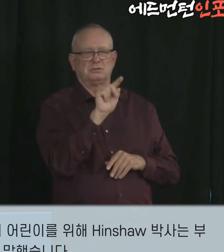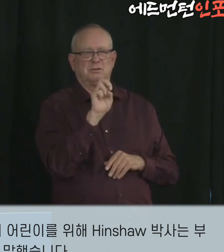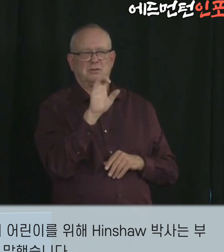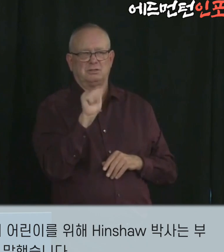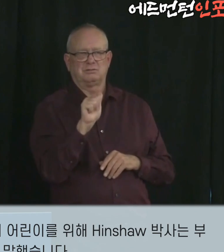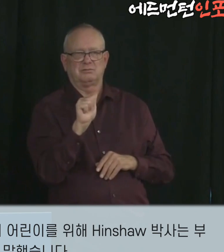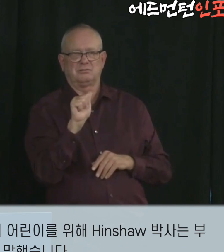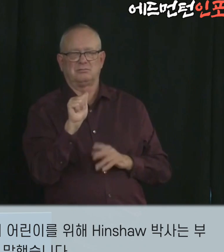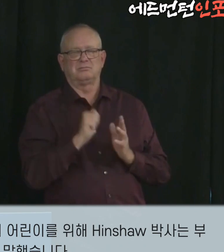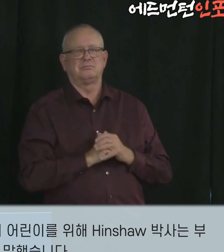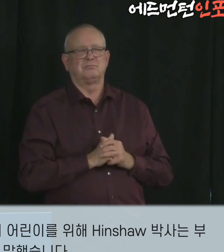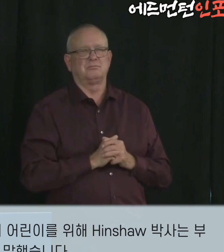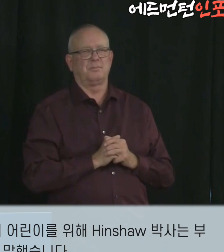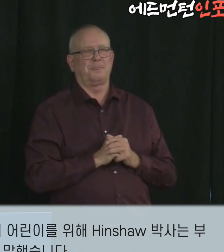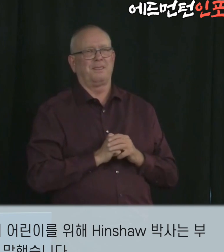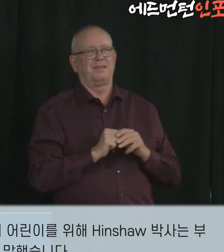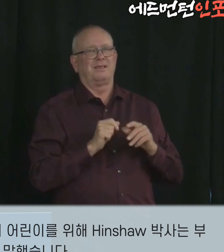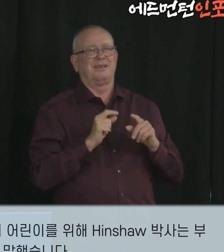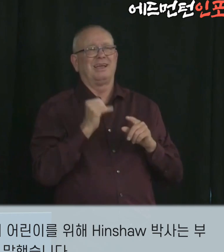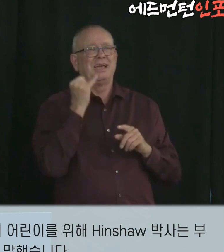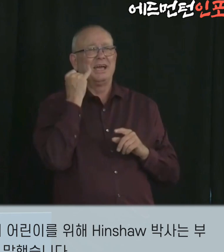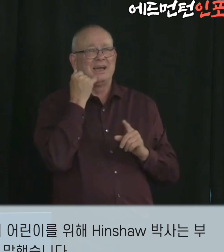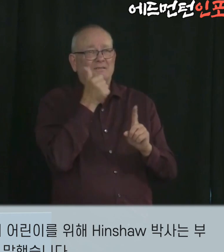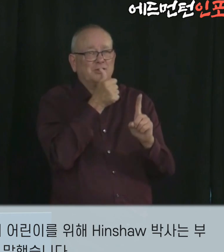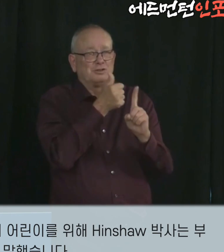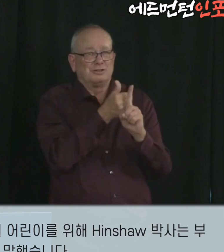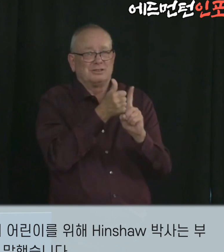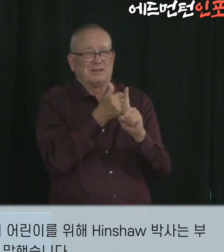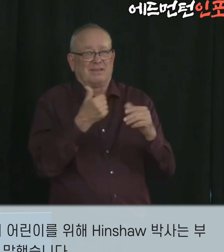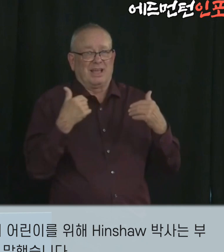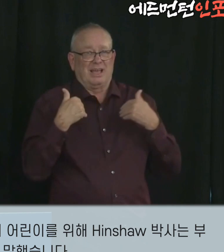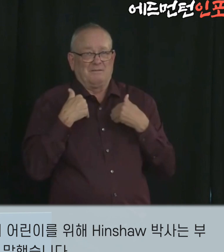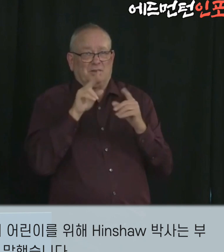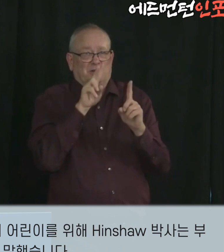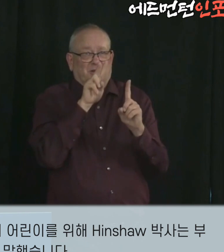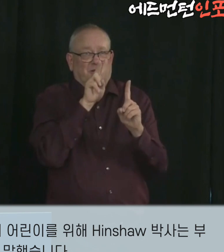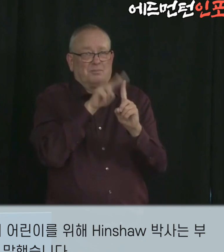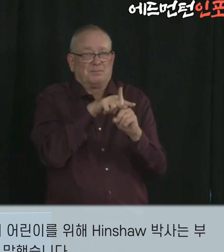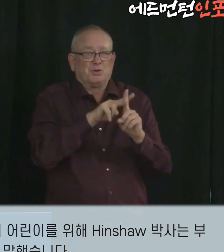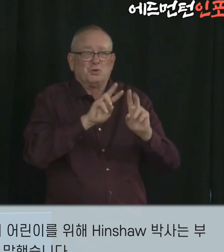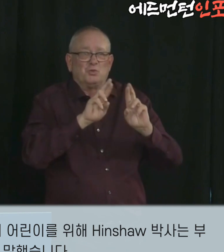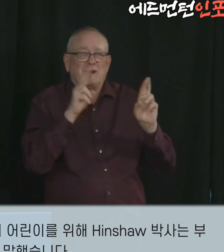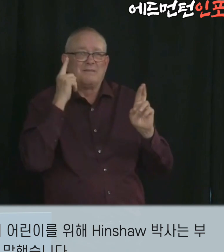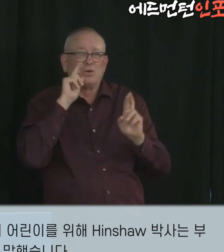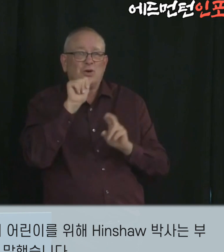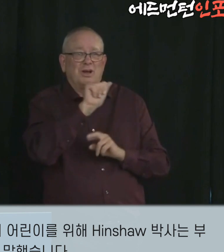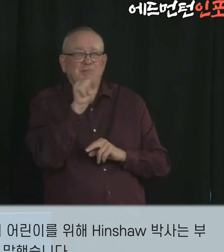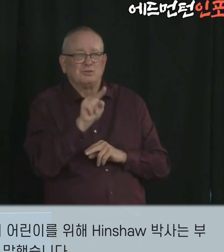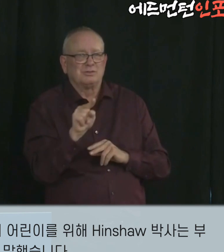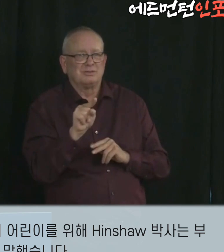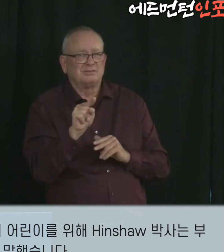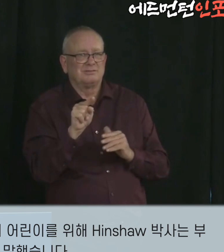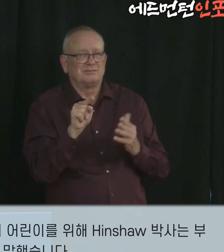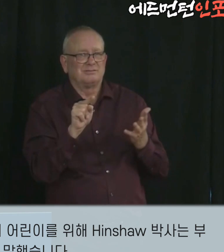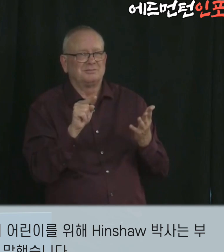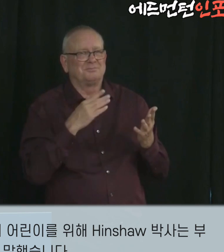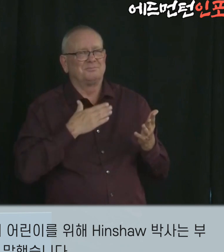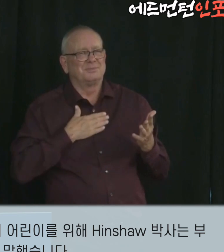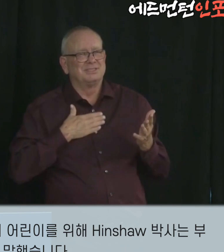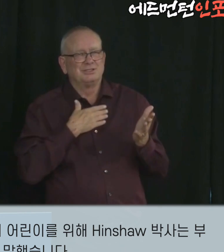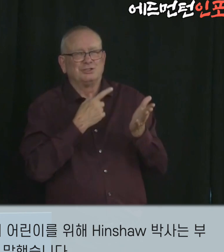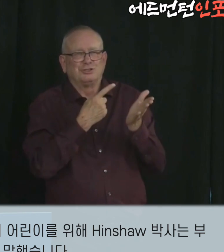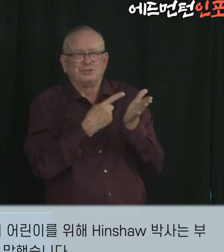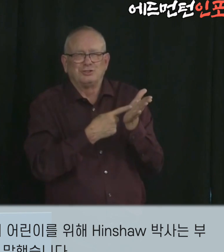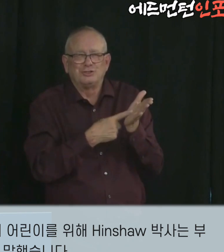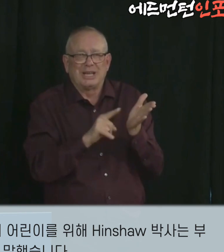아직 예방접종을 받을 자격이 없는 12세 미만의 어린이를 위해 흰쇼 박사는 부모가 앞으로 몇 달 동안 위험을